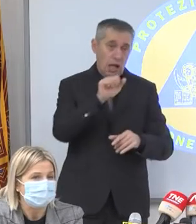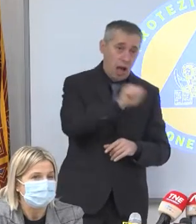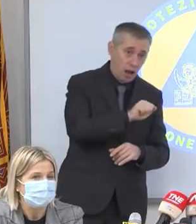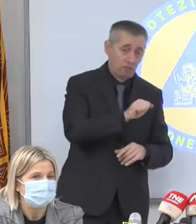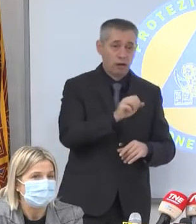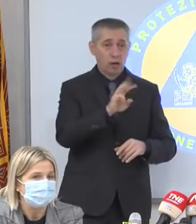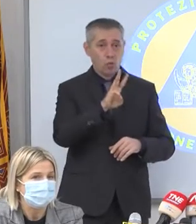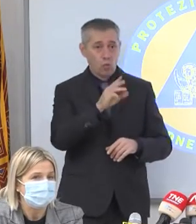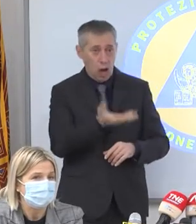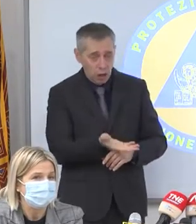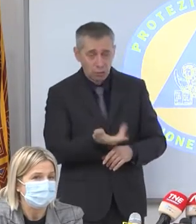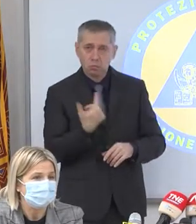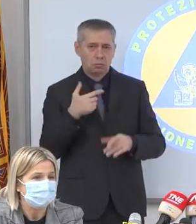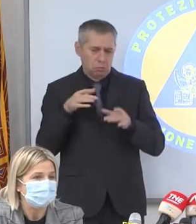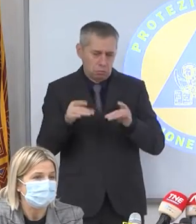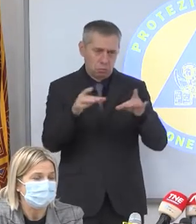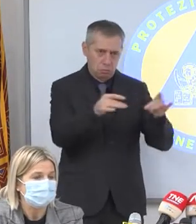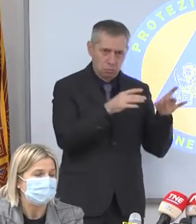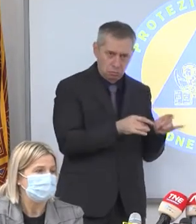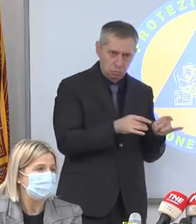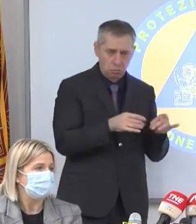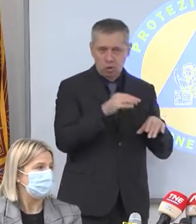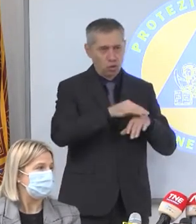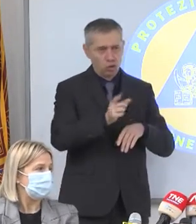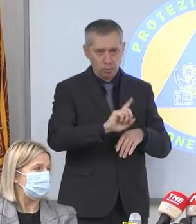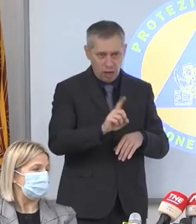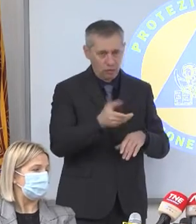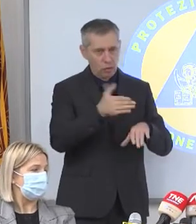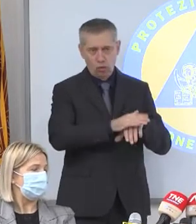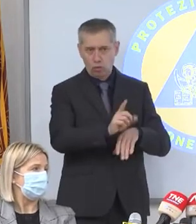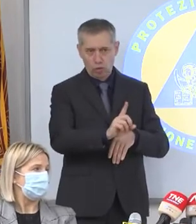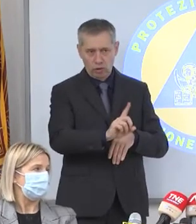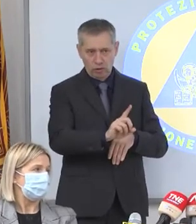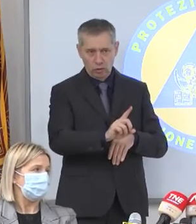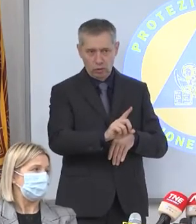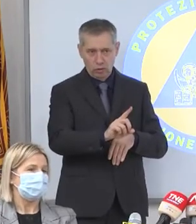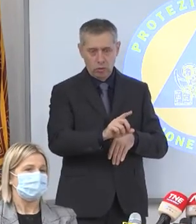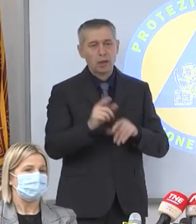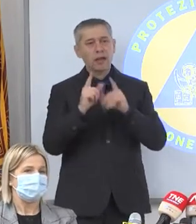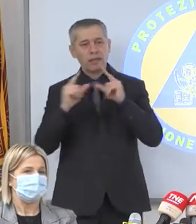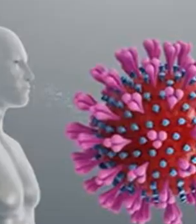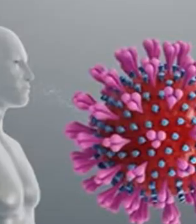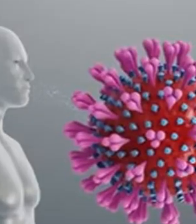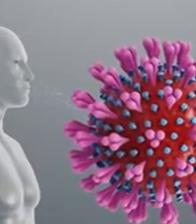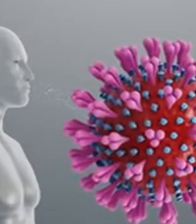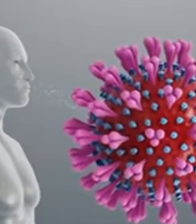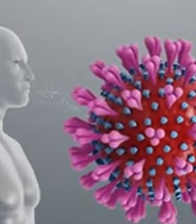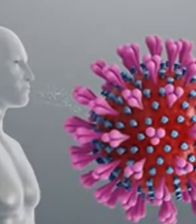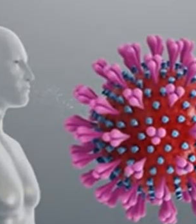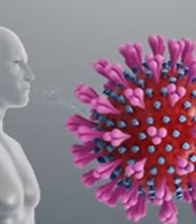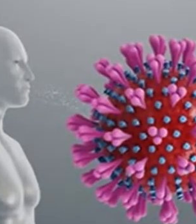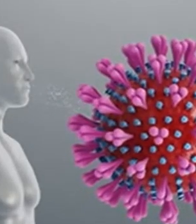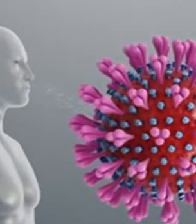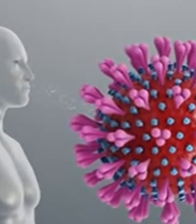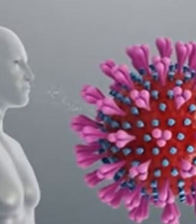con One. Trasmettevano pochissimo, non si ammalavano e non morivano. Con Delta la cosa è diversa. Variante Delta